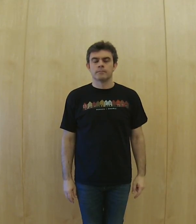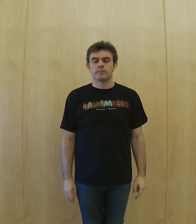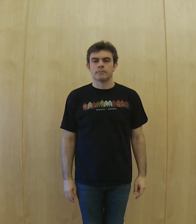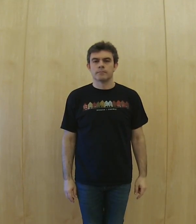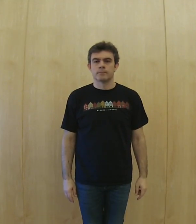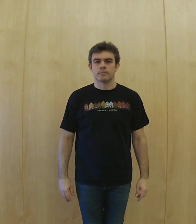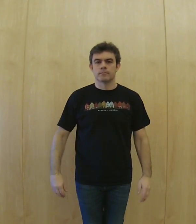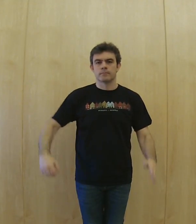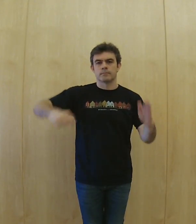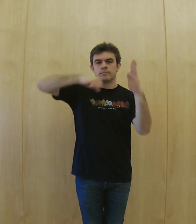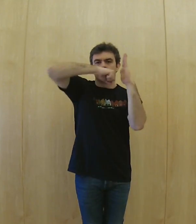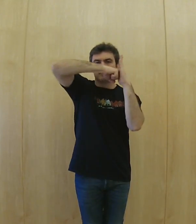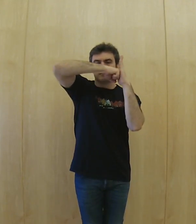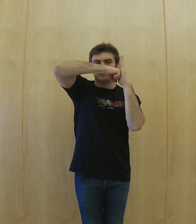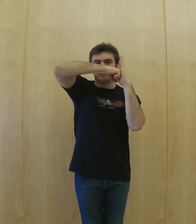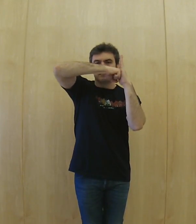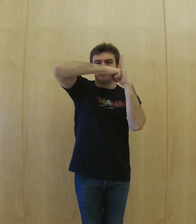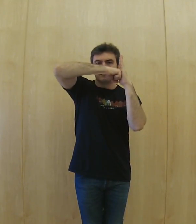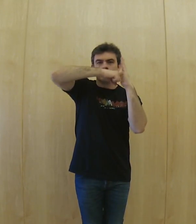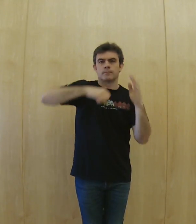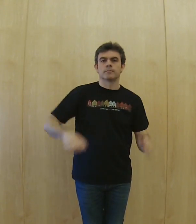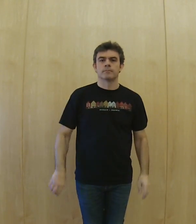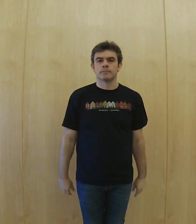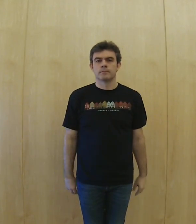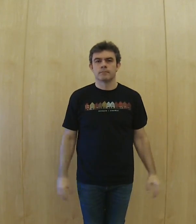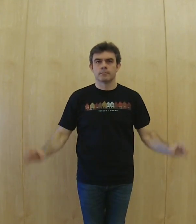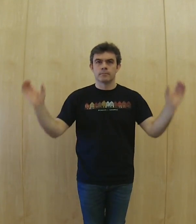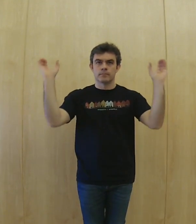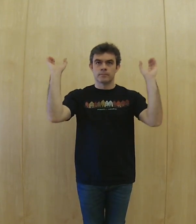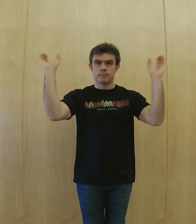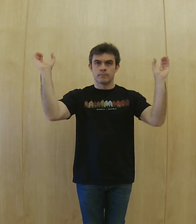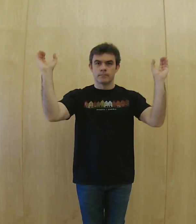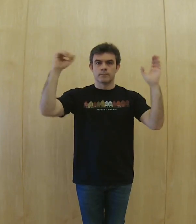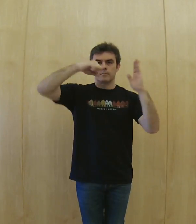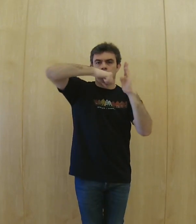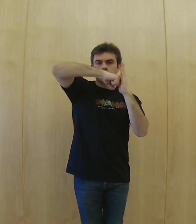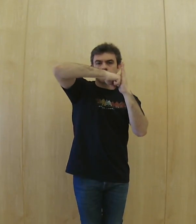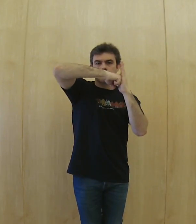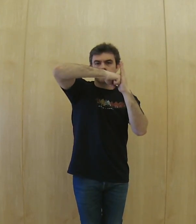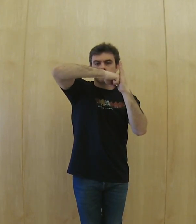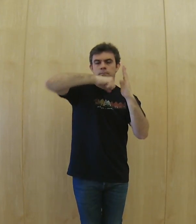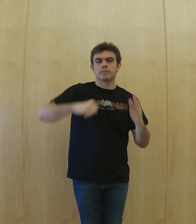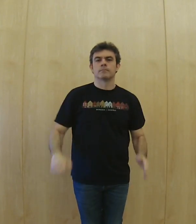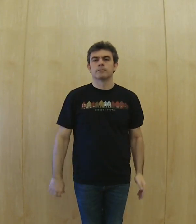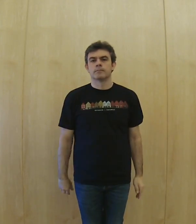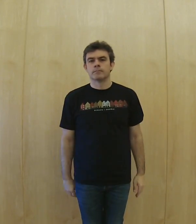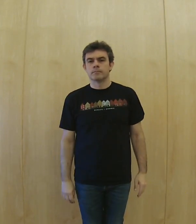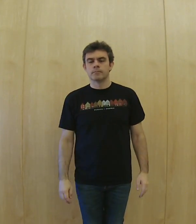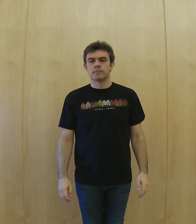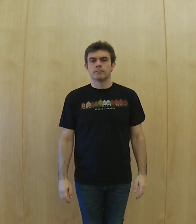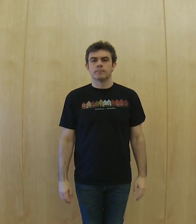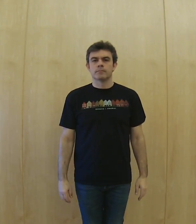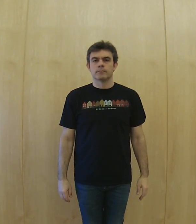palet, universal palet, palet pans,